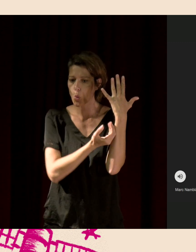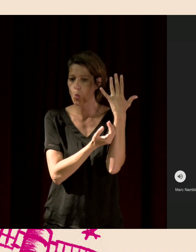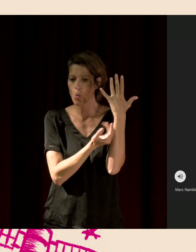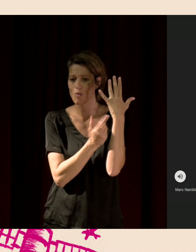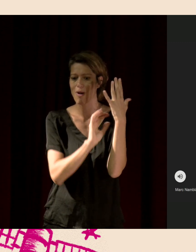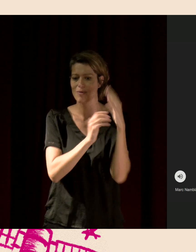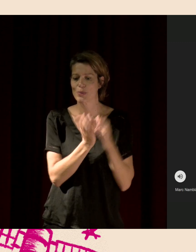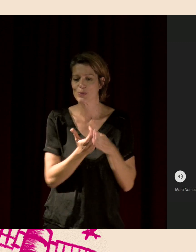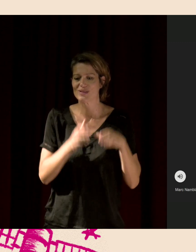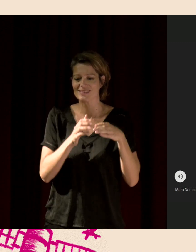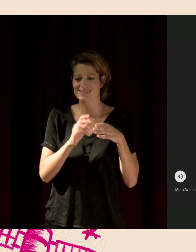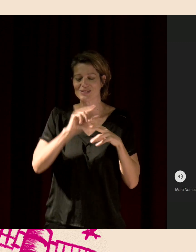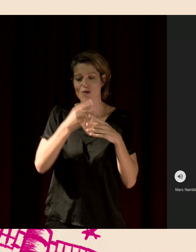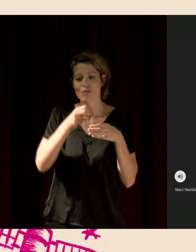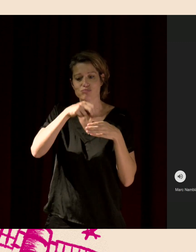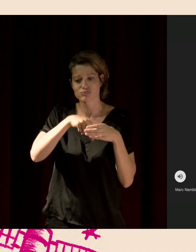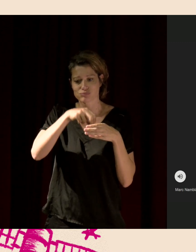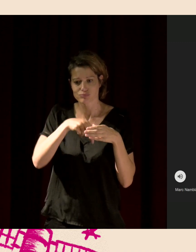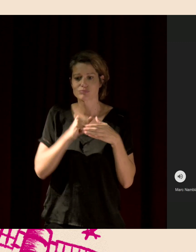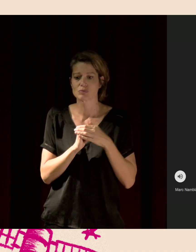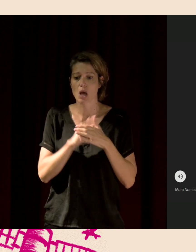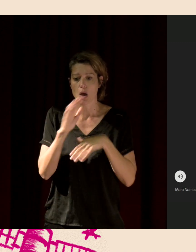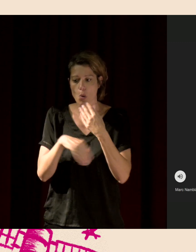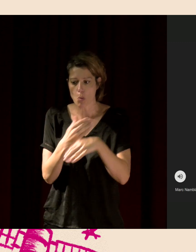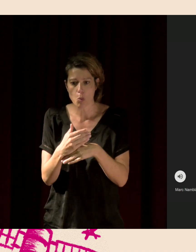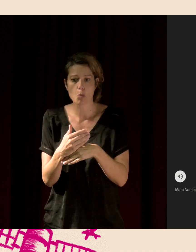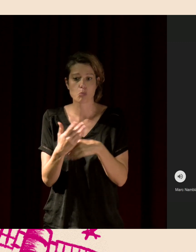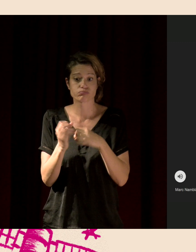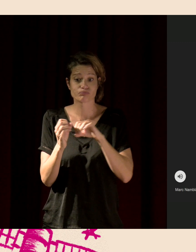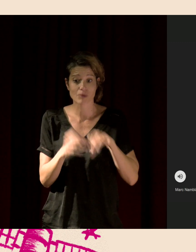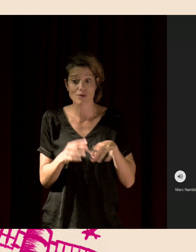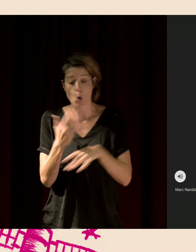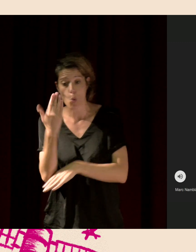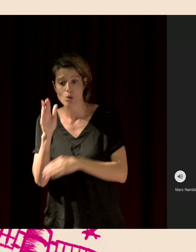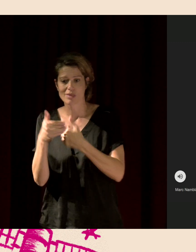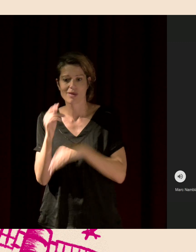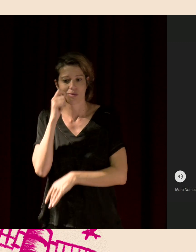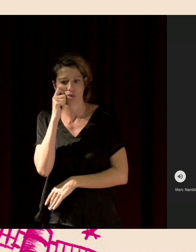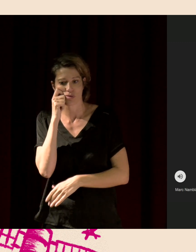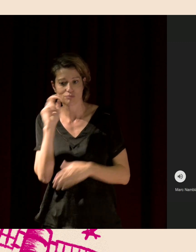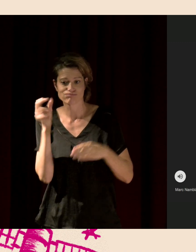utilisés par d'autres oiseaux ensuite pour aussi nidifier. Ils creusent des trous pour se nourrir.